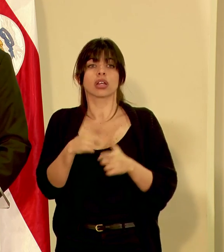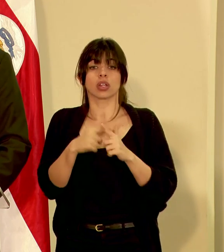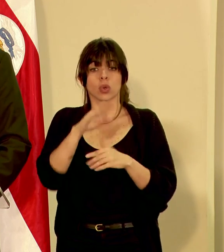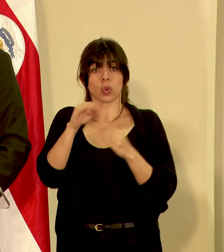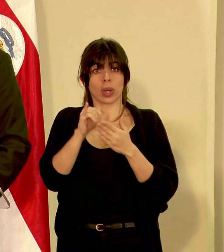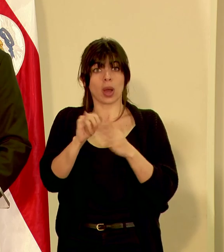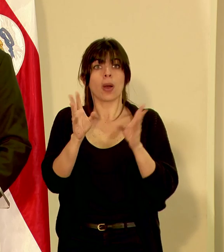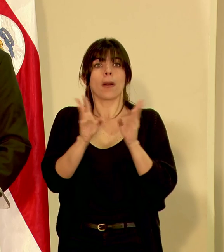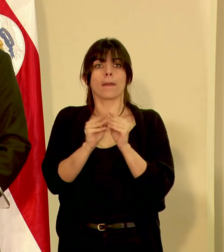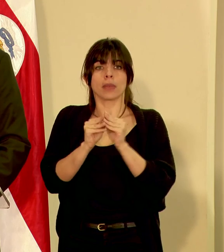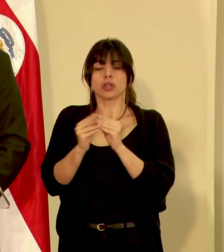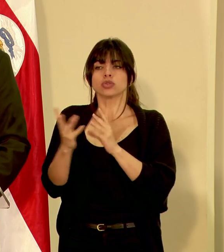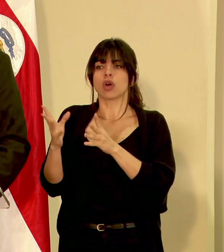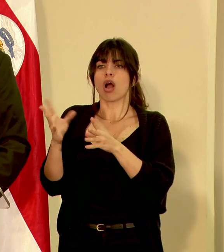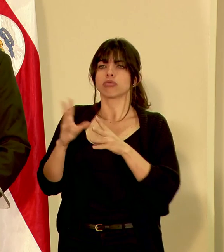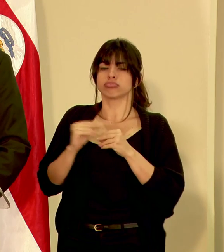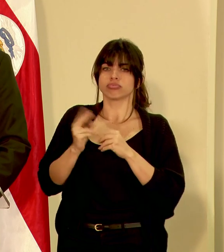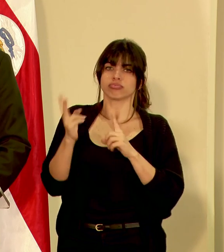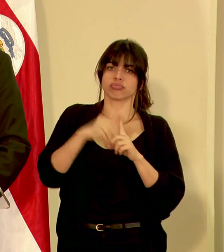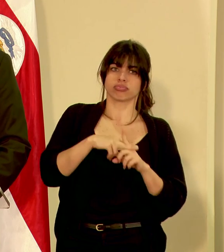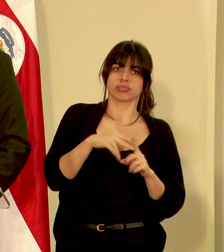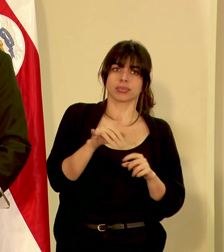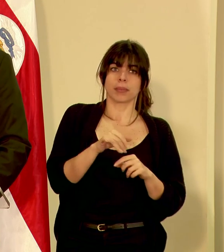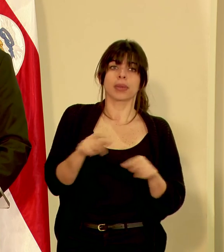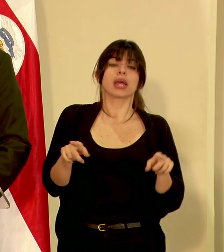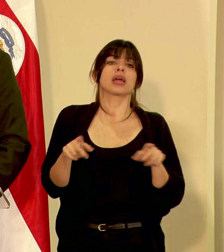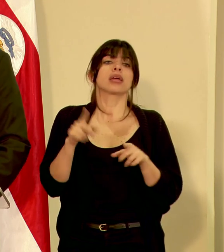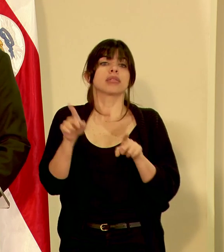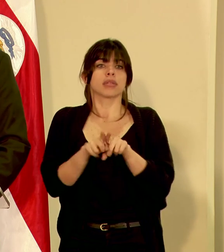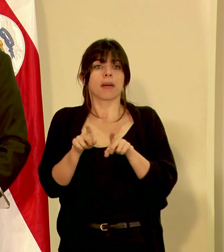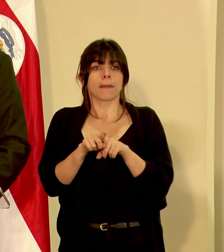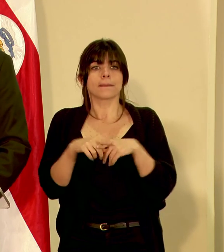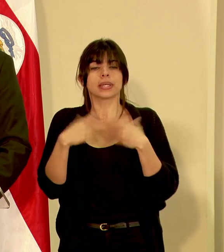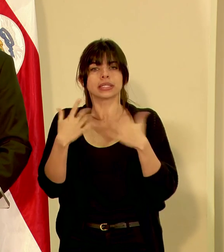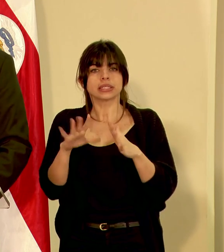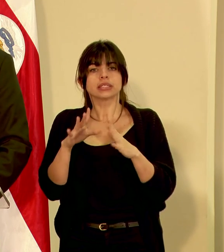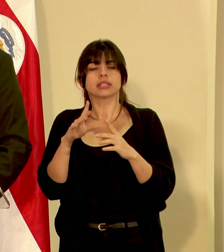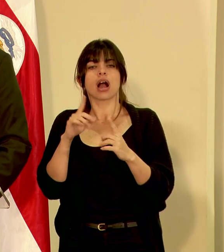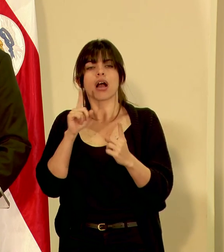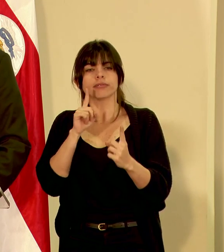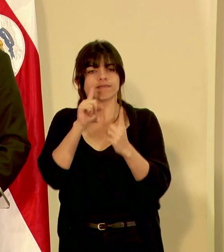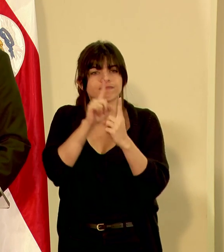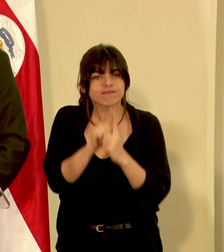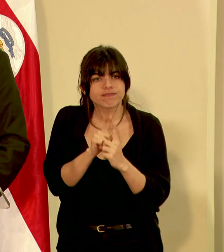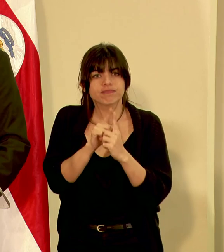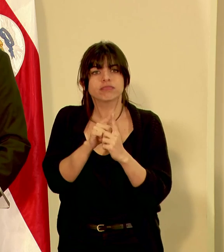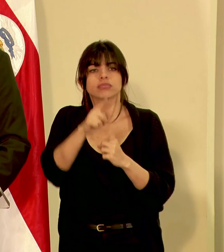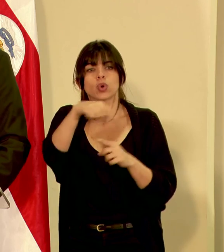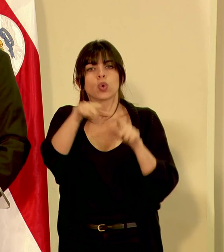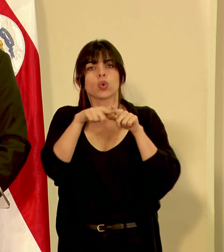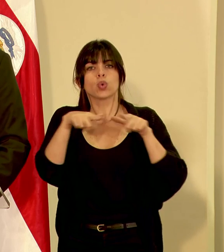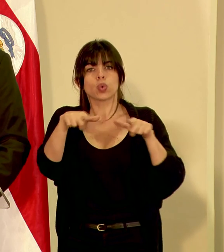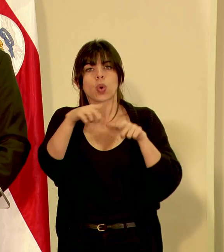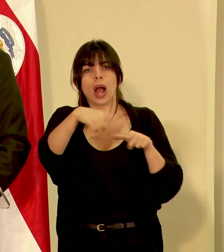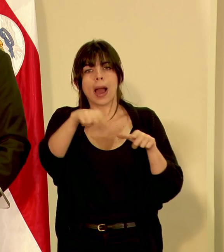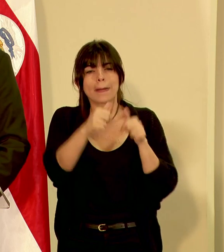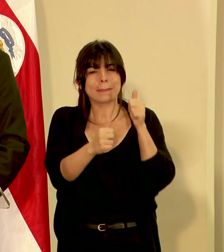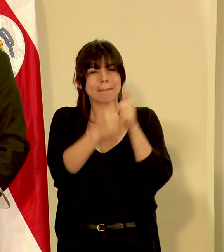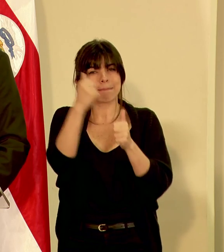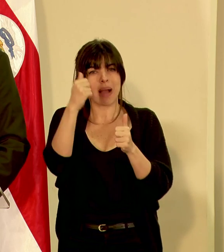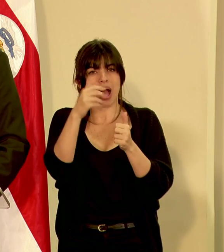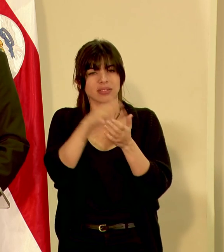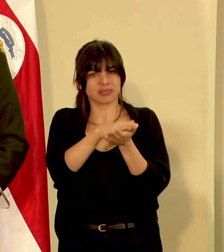la Comisión ha implementado. Y también, pues, nos hemos acercado a las zonas con mayor